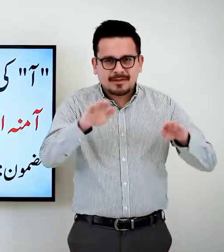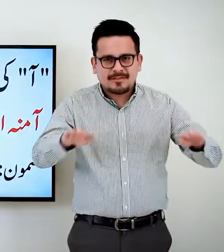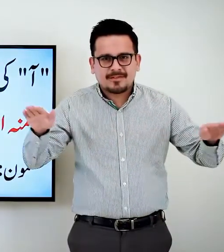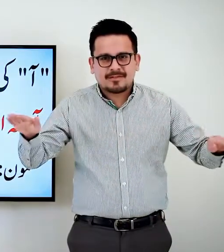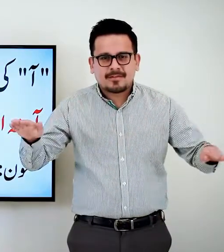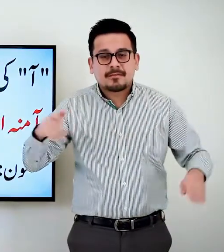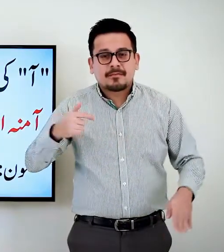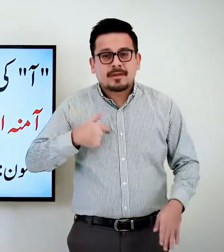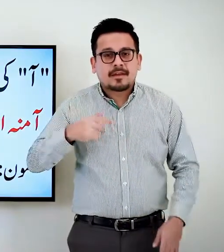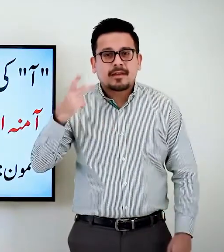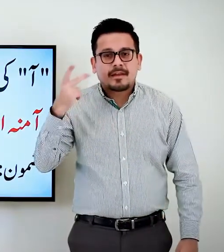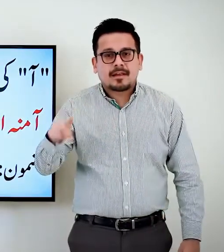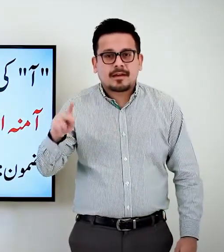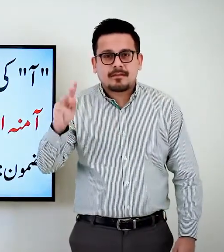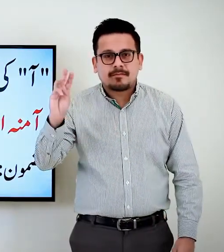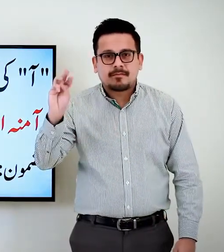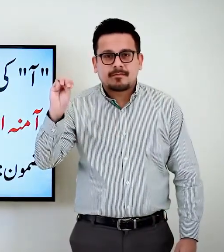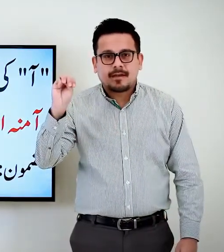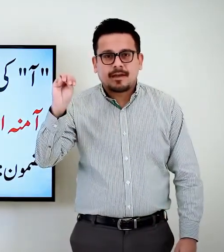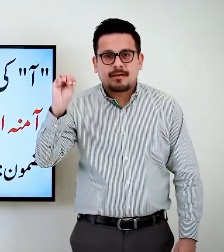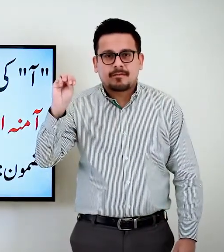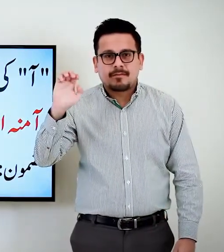मेरा नाम मेसम है